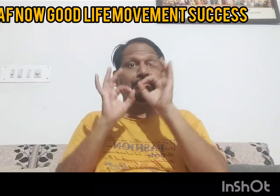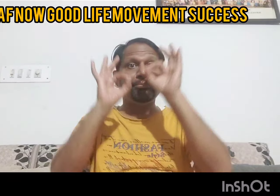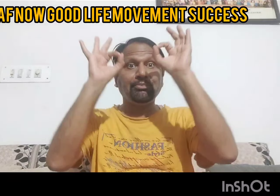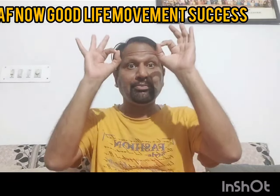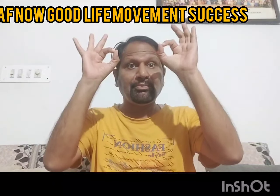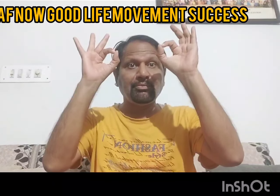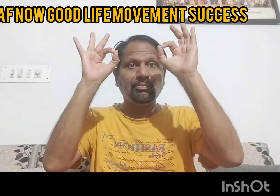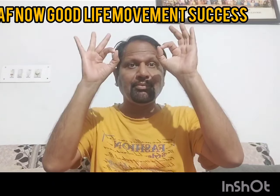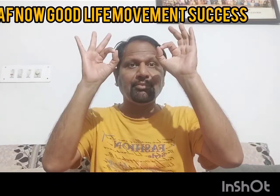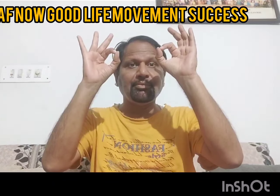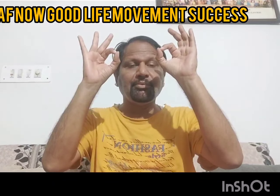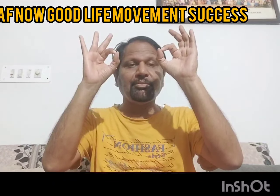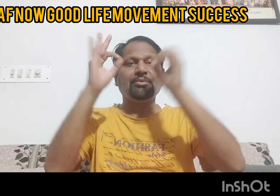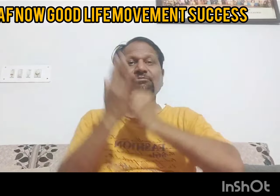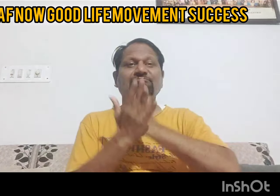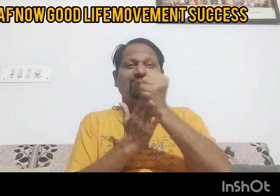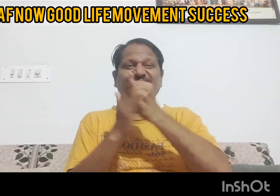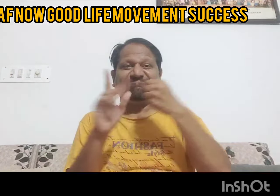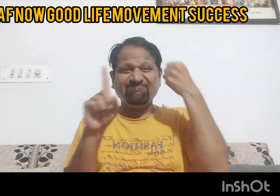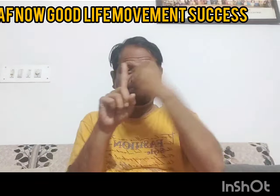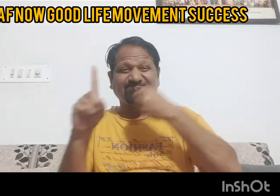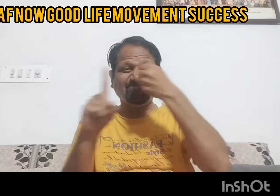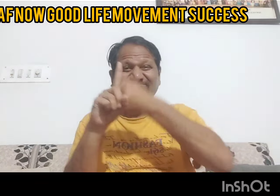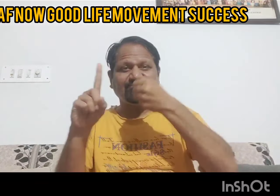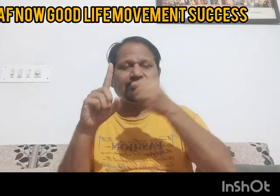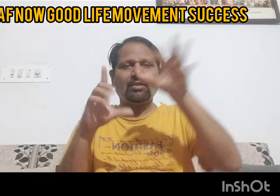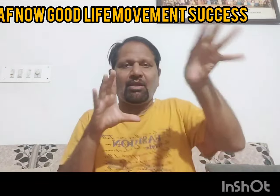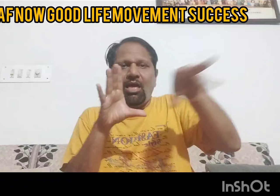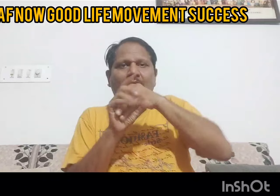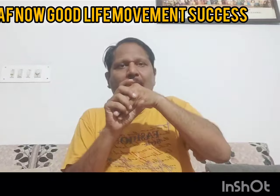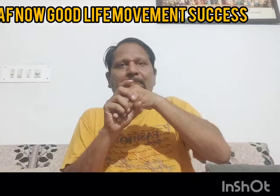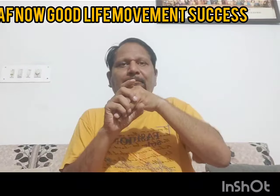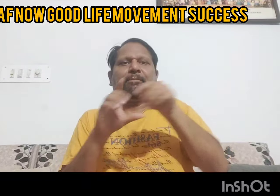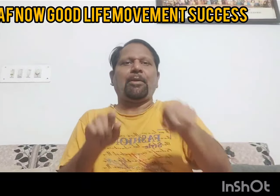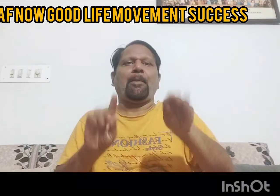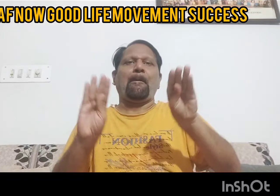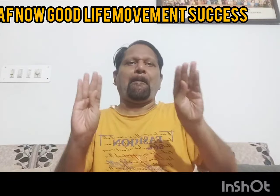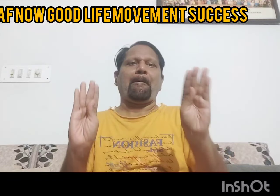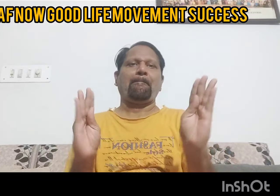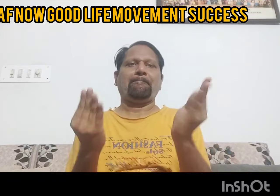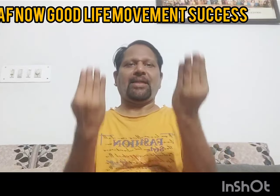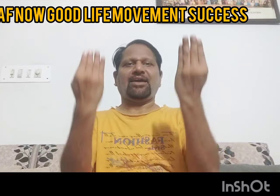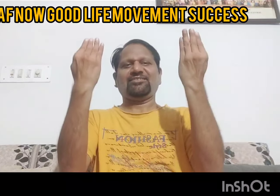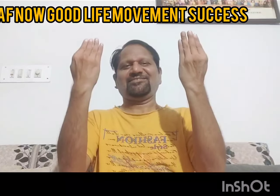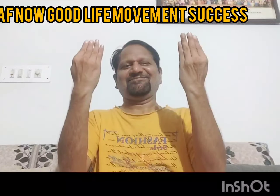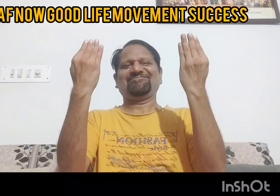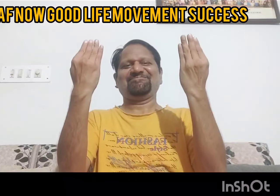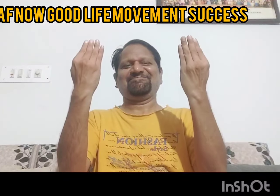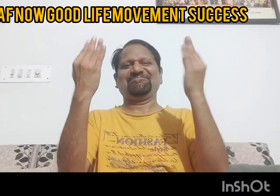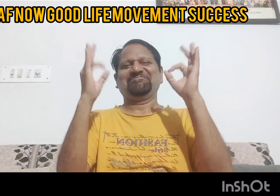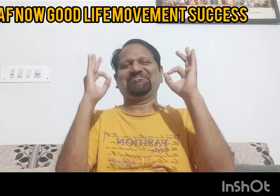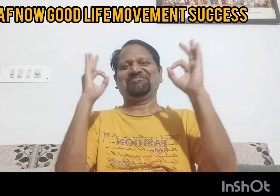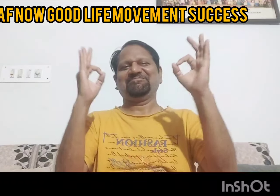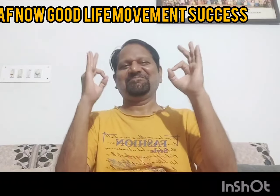दिव्यांगों को थोड़ा संघर्स करना पड़ता था लेकिन मुखबधिरों को नहीं मिलता था और अब पूरा सीन मदला है